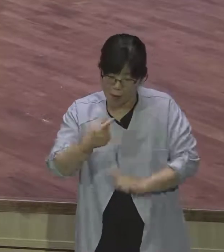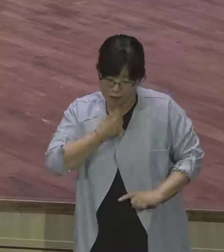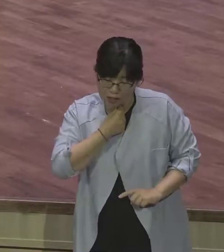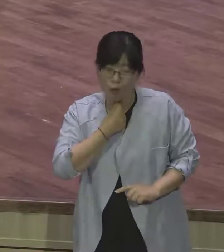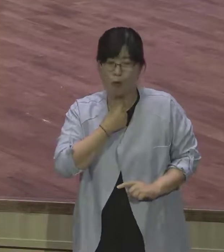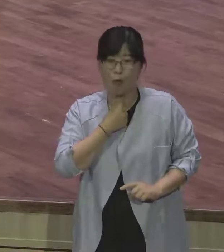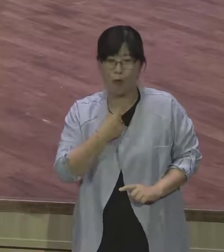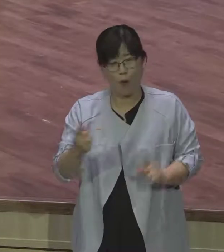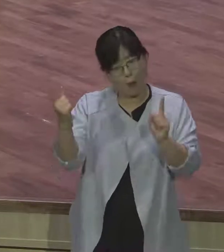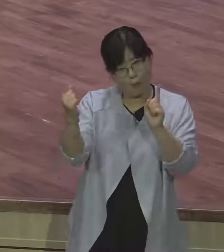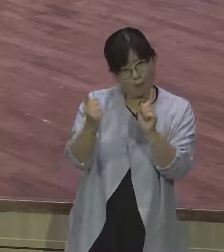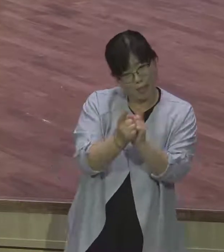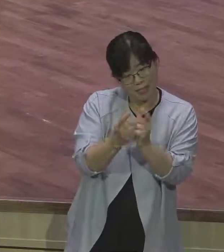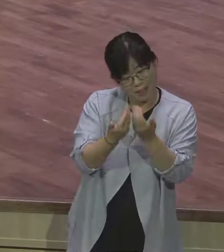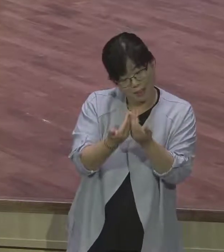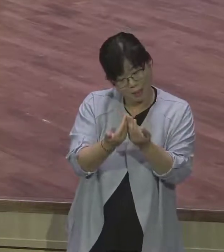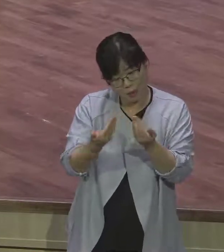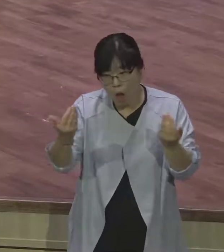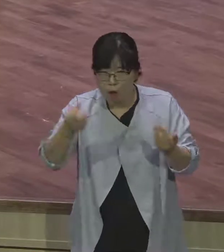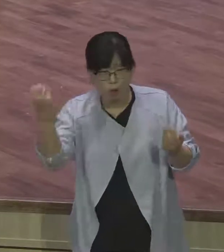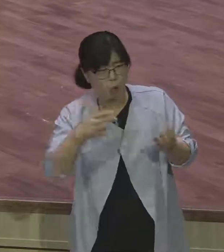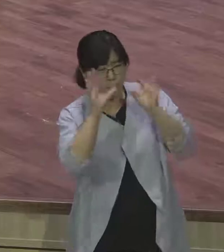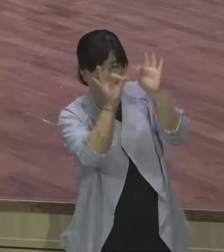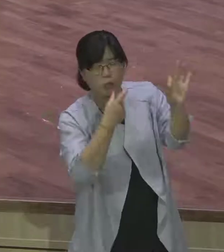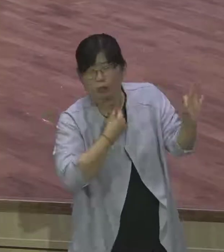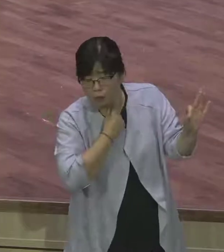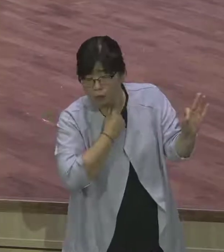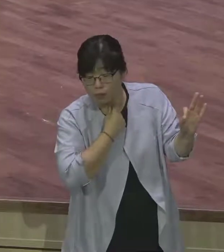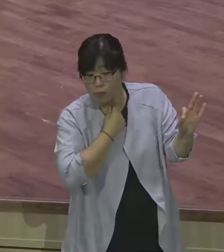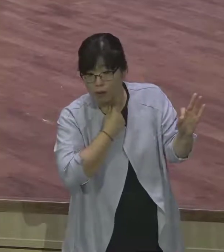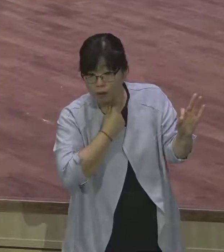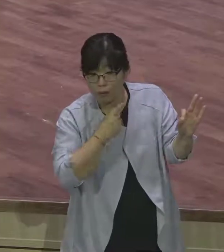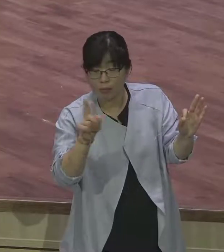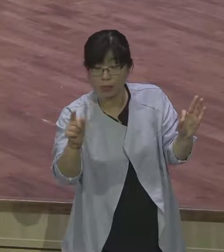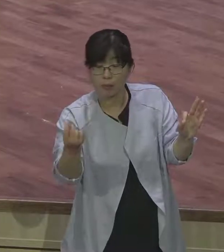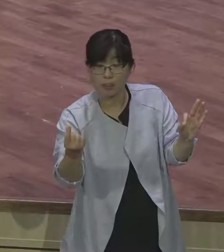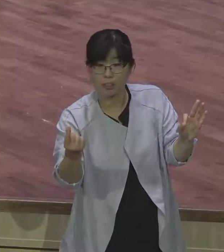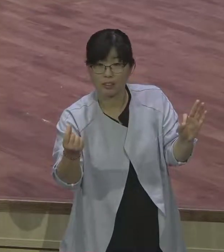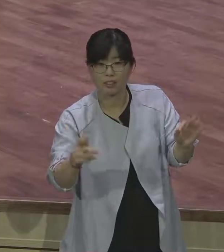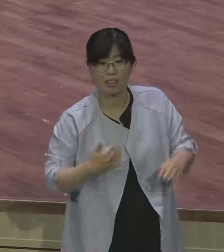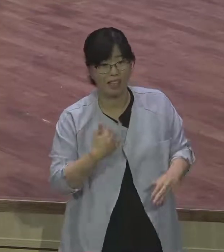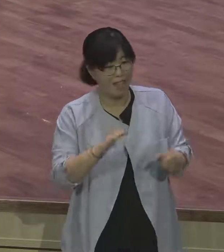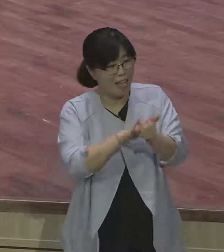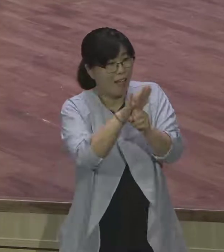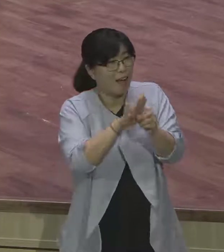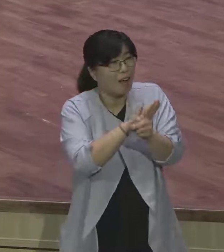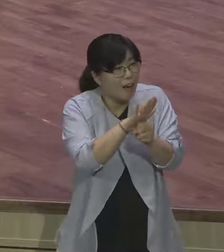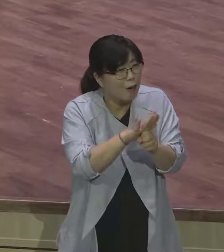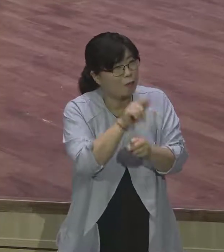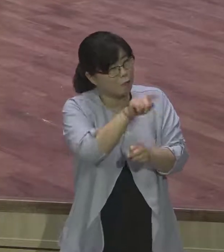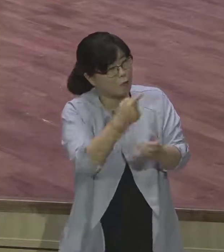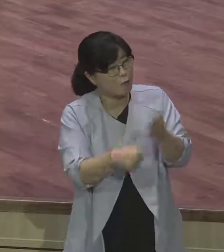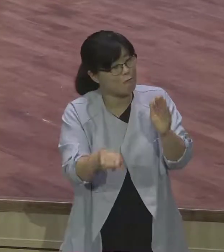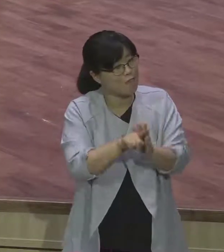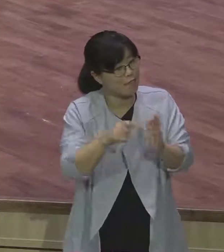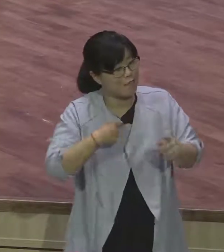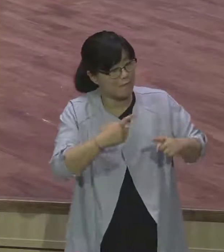아멘. 그러니까 사랑하는 사람 만나면 사랑하는 사람 위해서는 희생하는 거 전혀